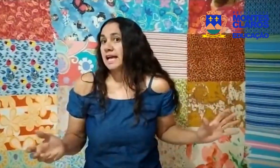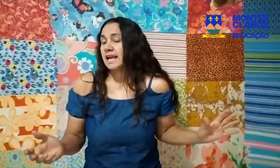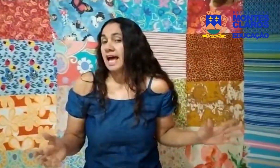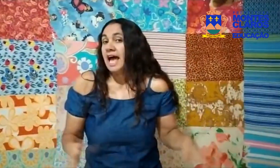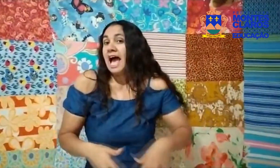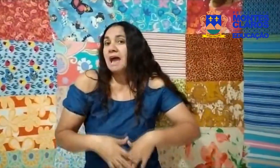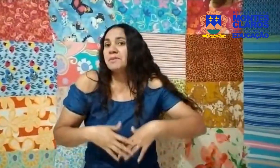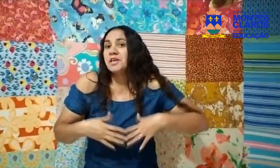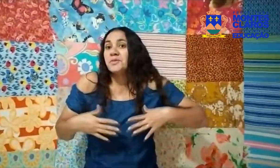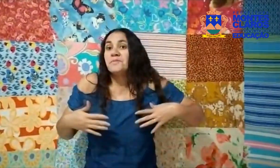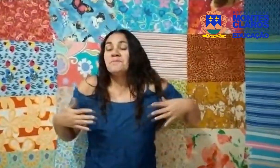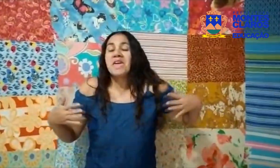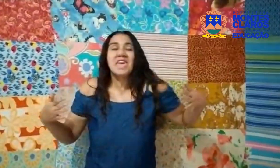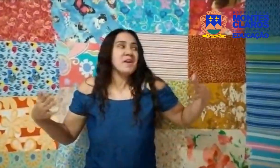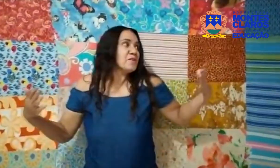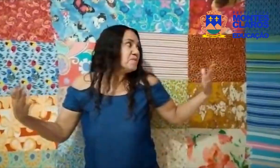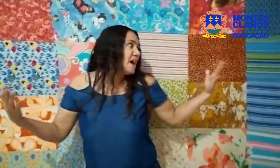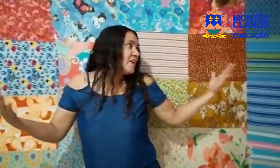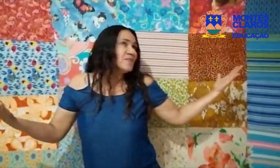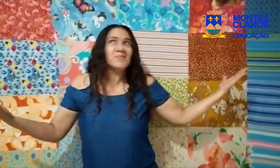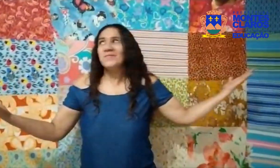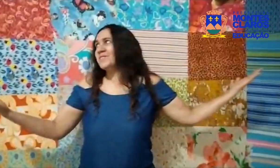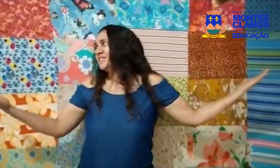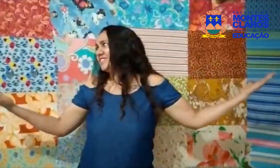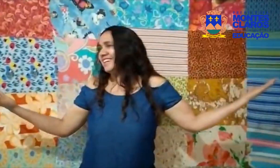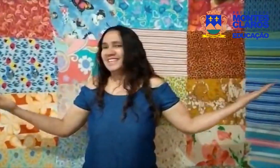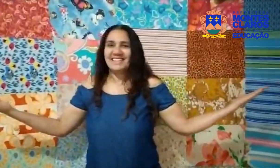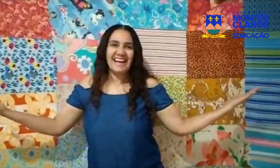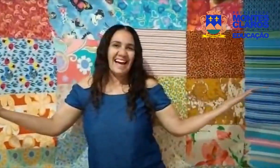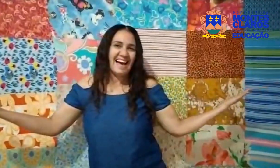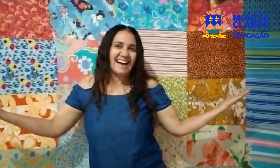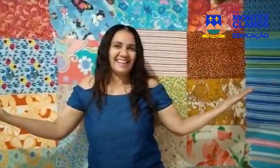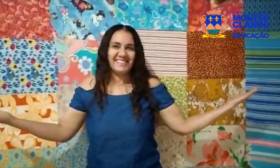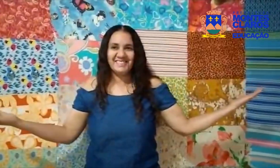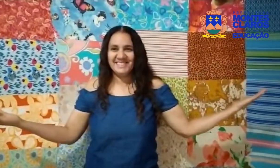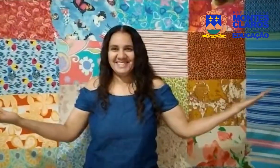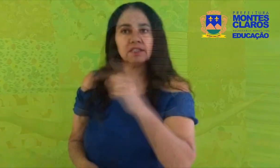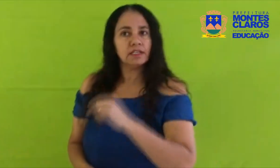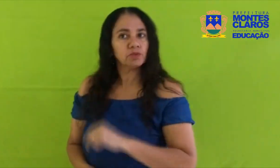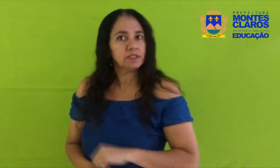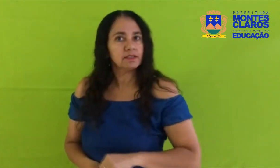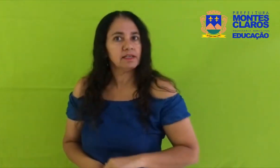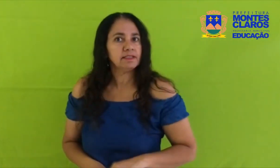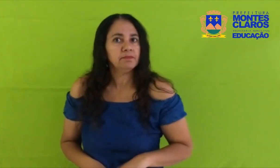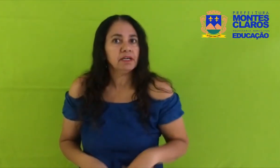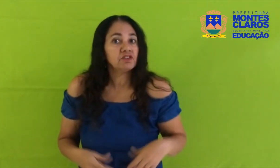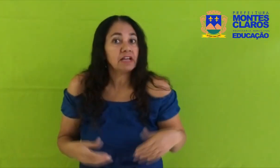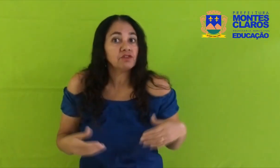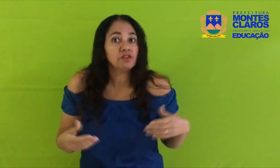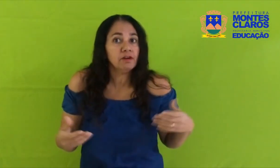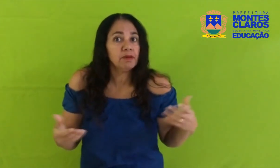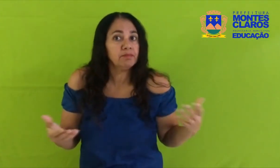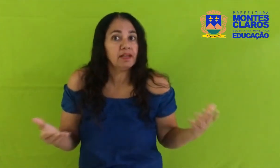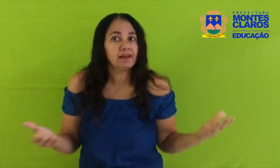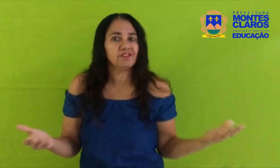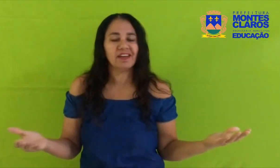sala Abrir mil baús de retalhos Todas as suas três irmãs já tinham uma boneca de